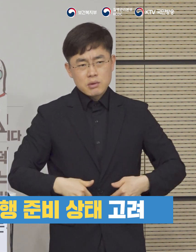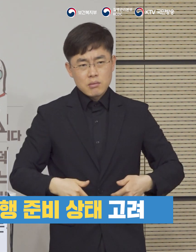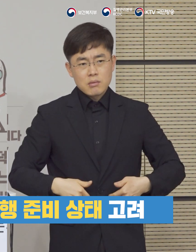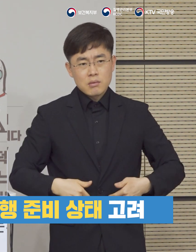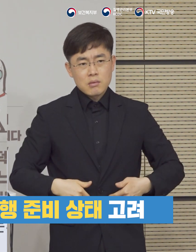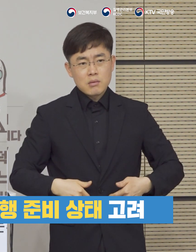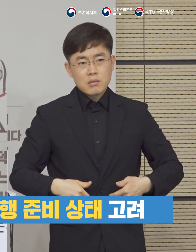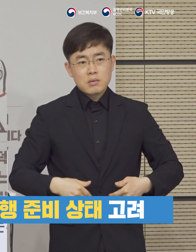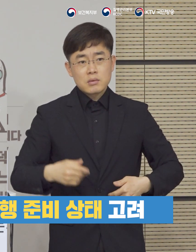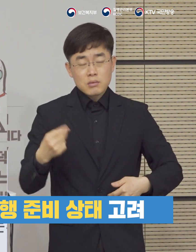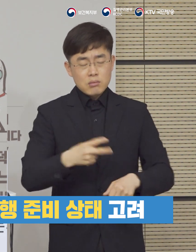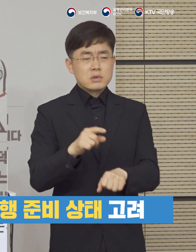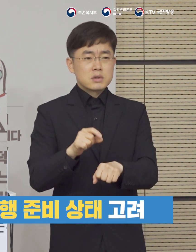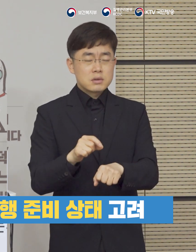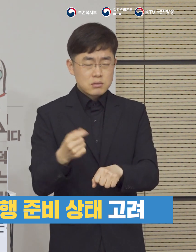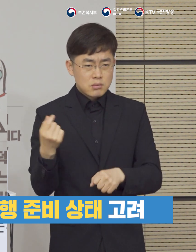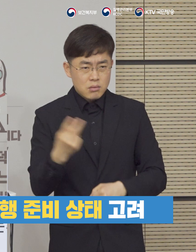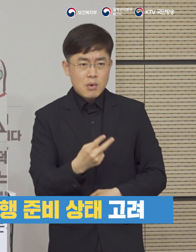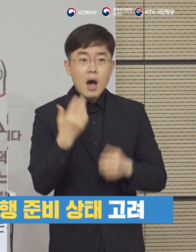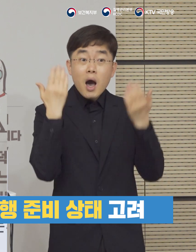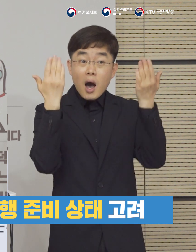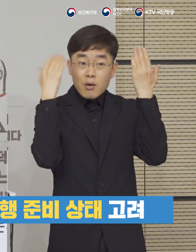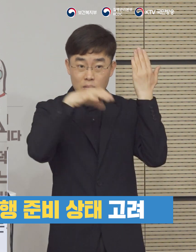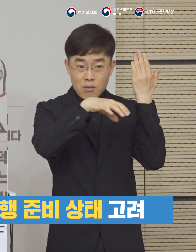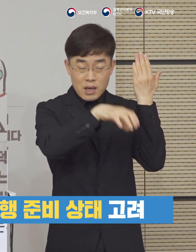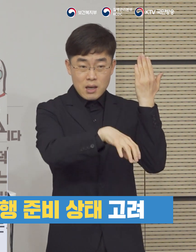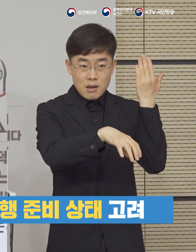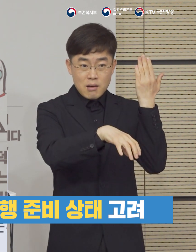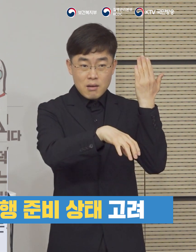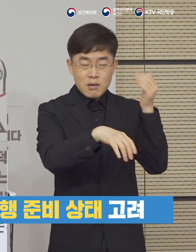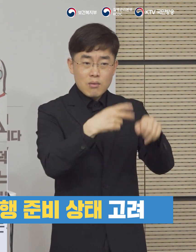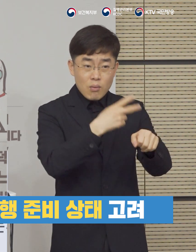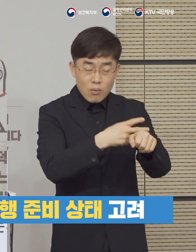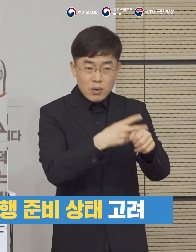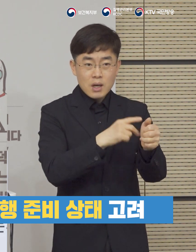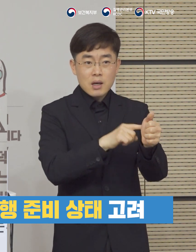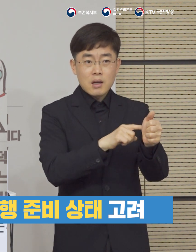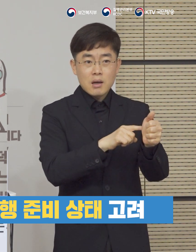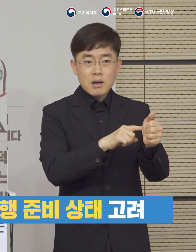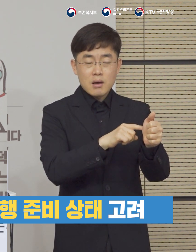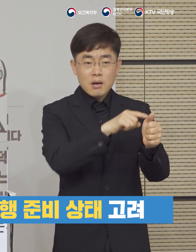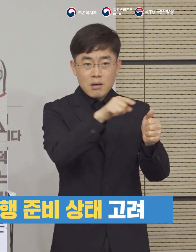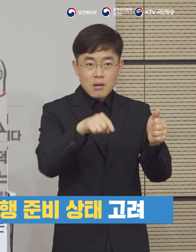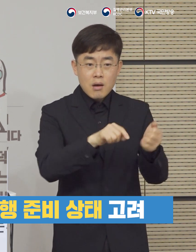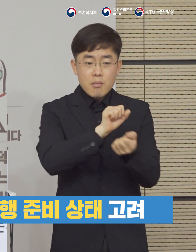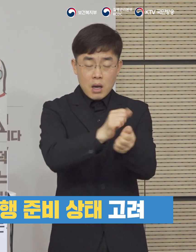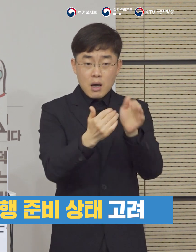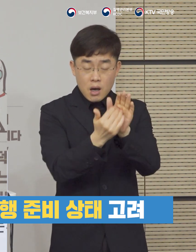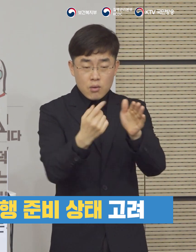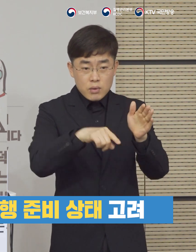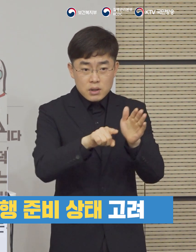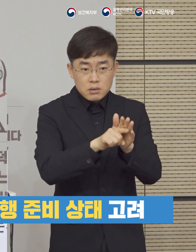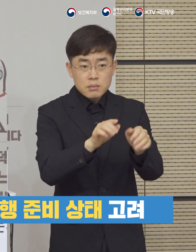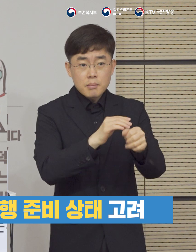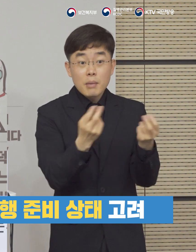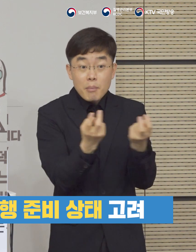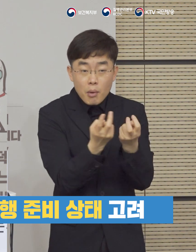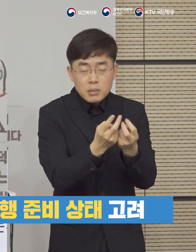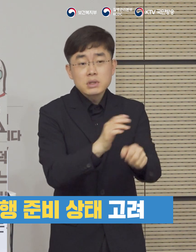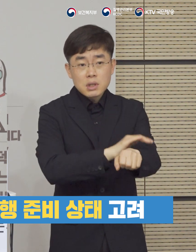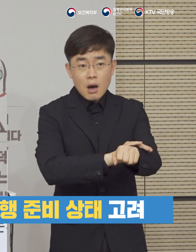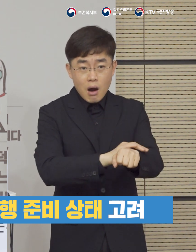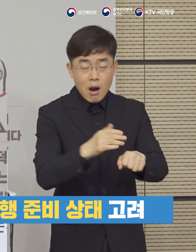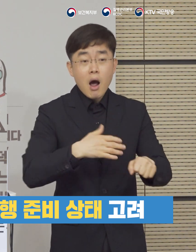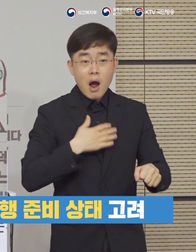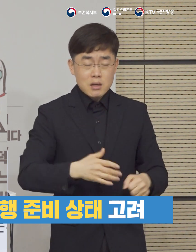학교에 계시는 교직원들이 방역수칙에 대한